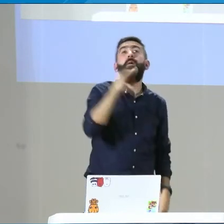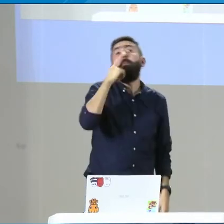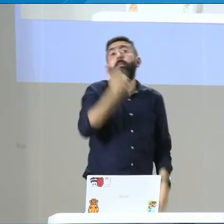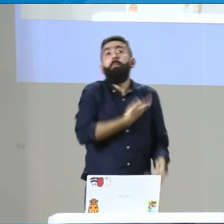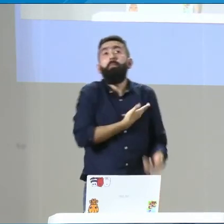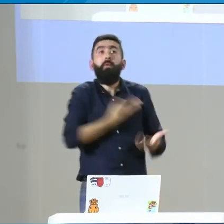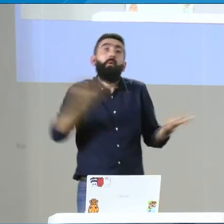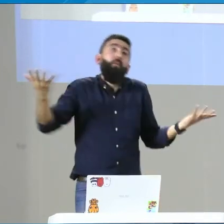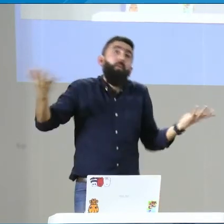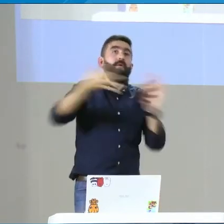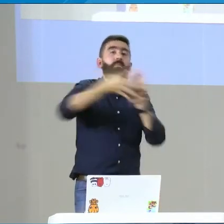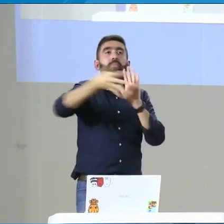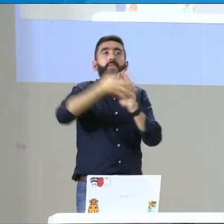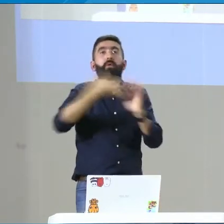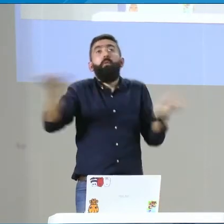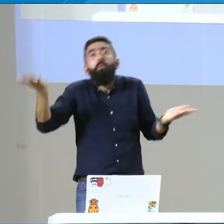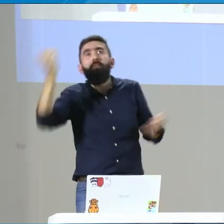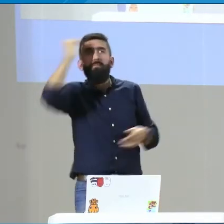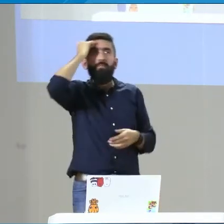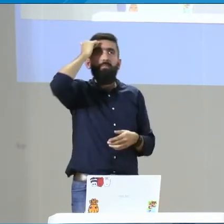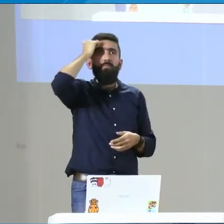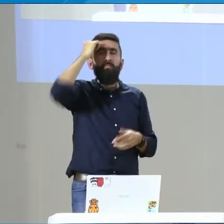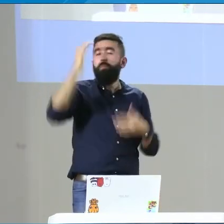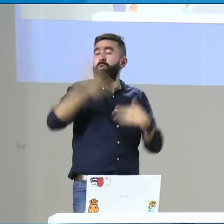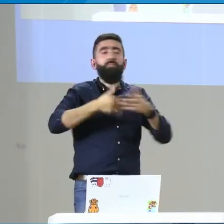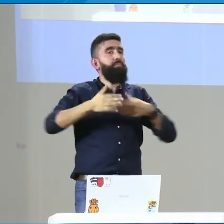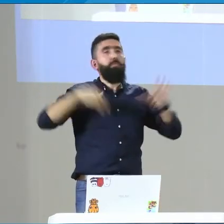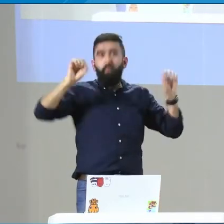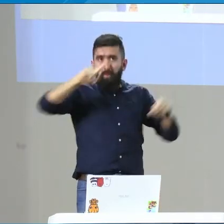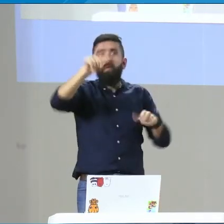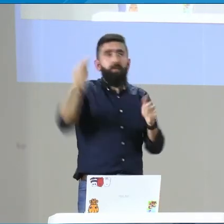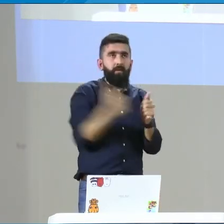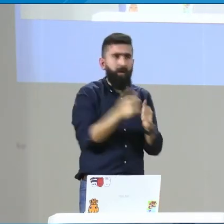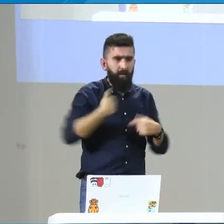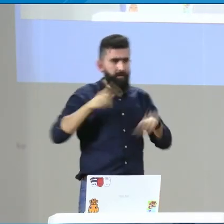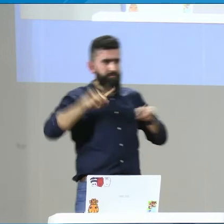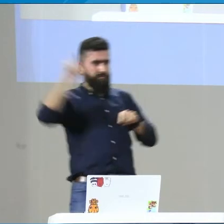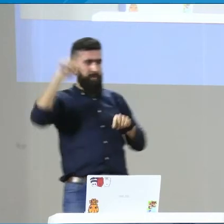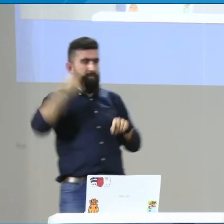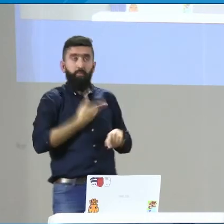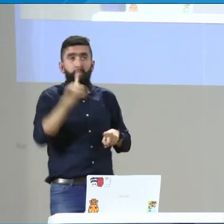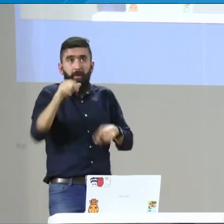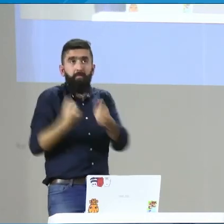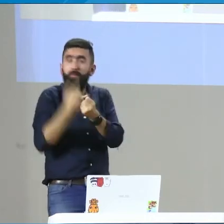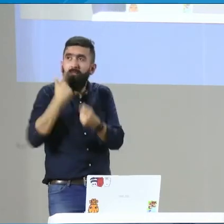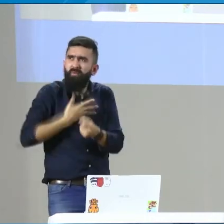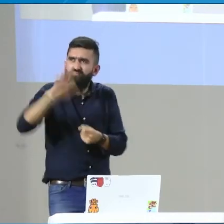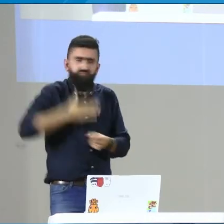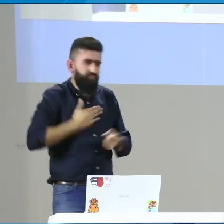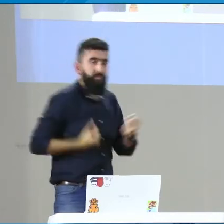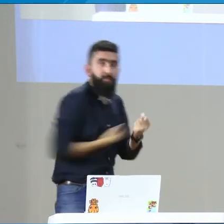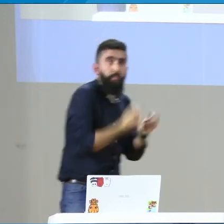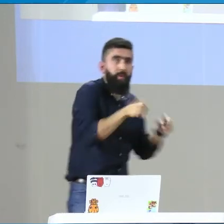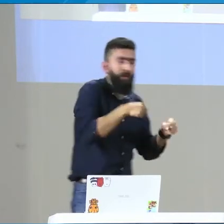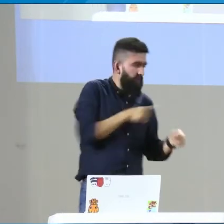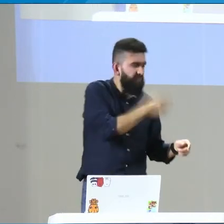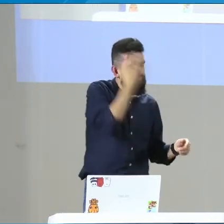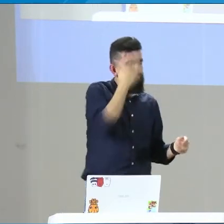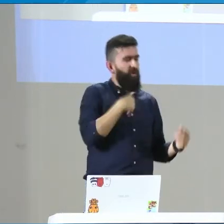porque seguramente no nos van a entender, entonces, los padres serían quienes la respondan o en compañía o asesoría del modelo, del docente sordo